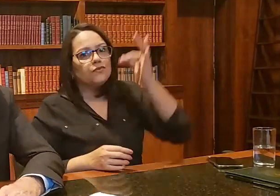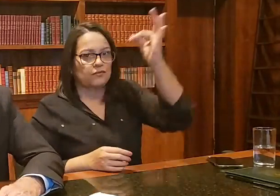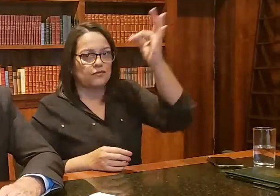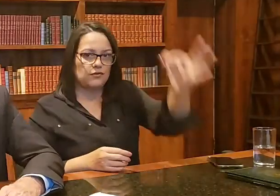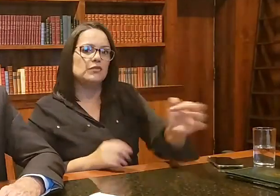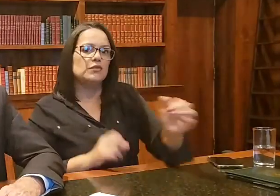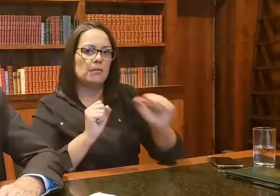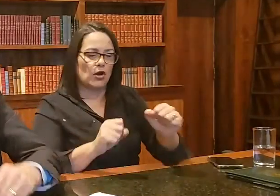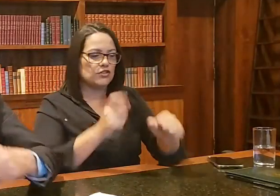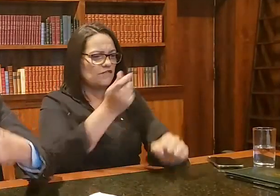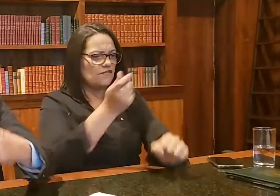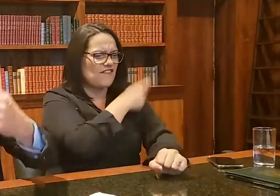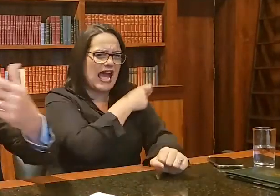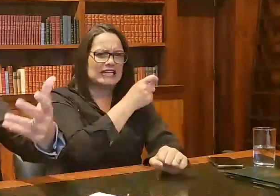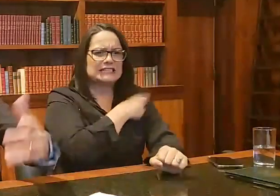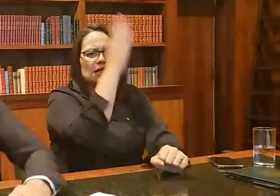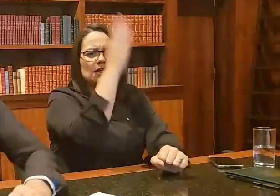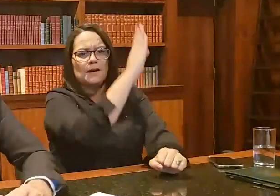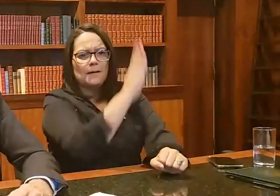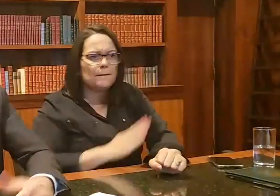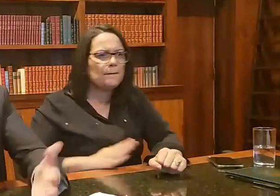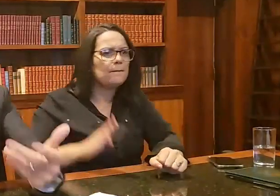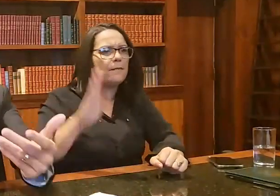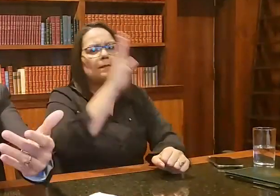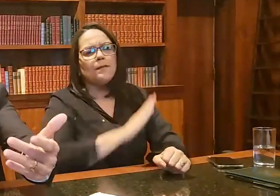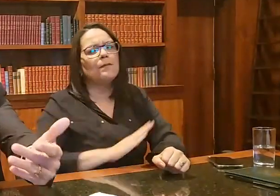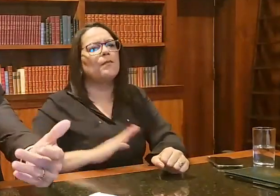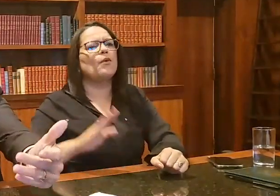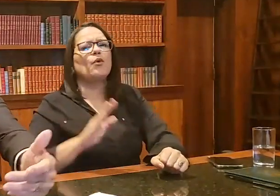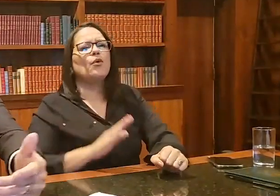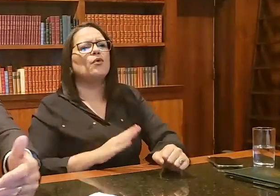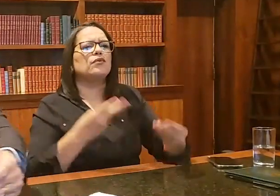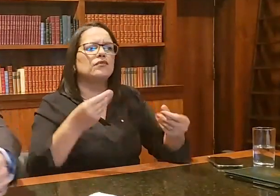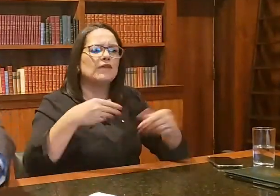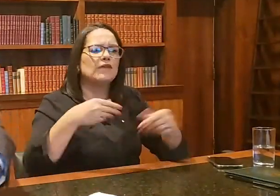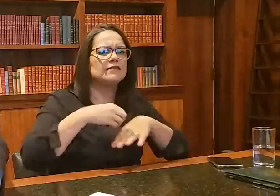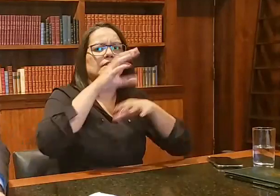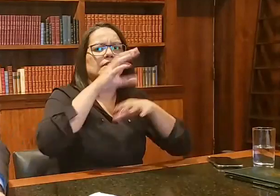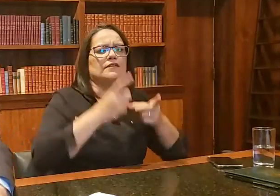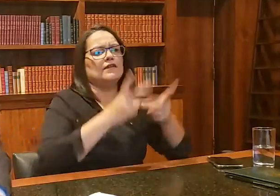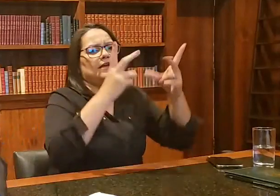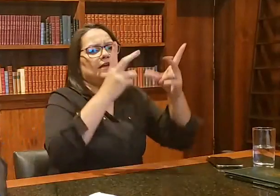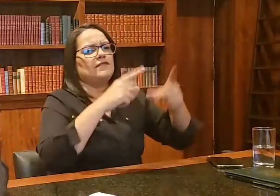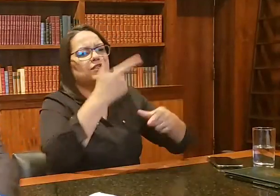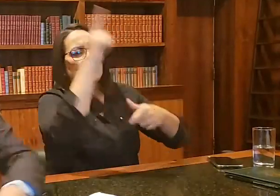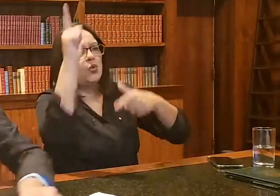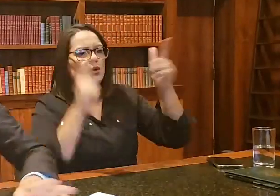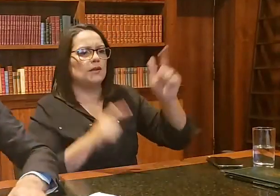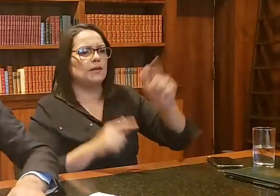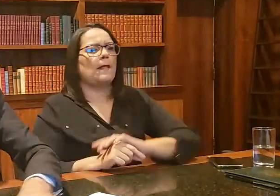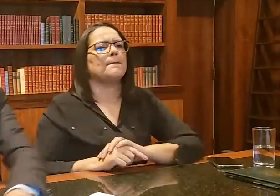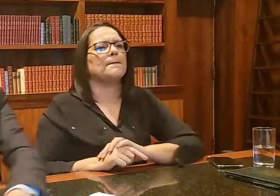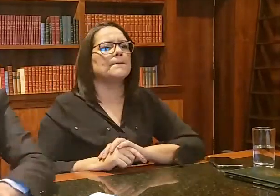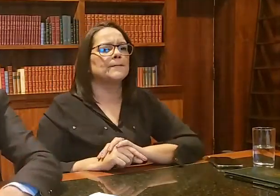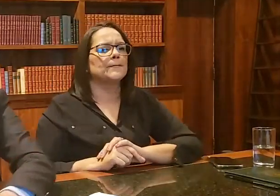vacinar toda a população, nós começarmos a exportar a vacina. Ok?